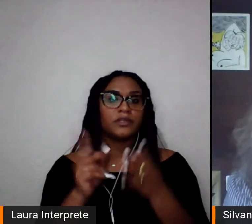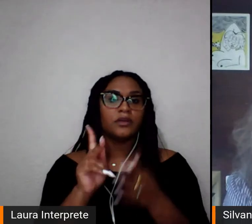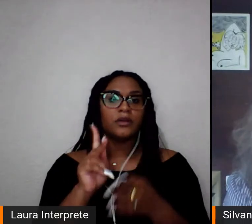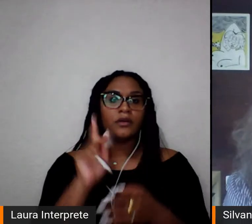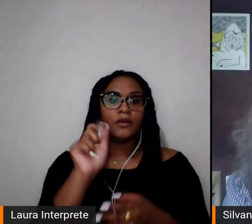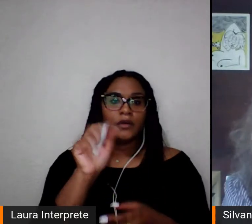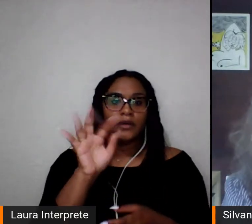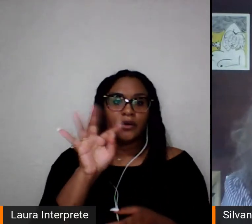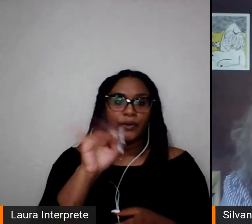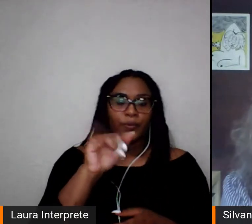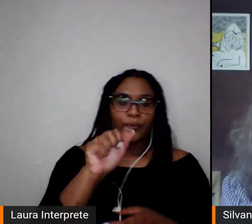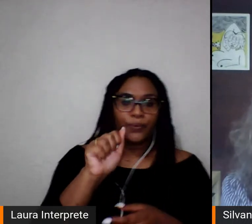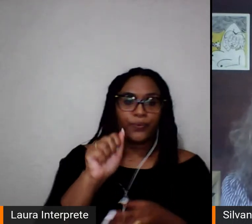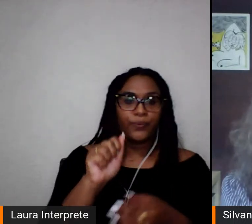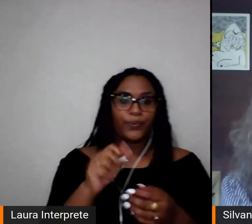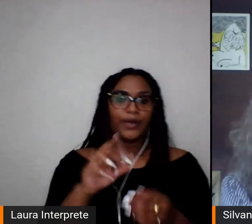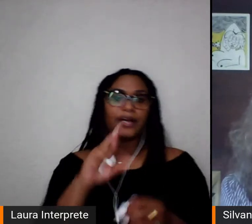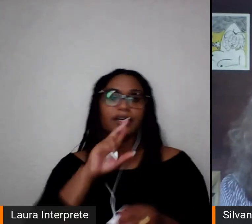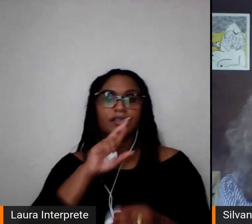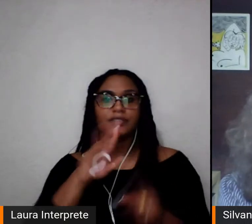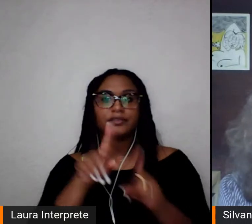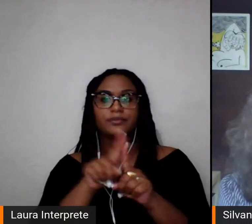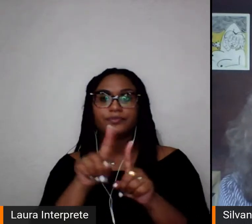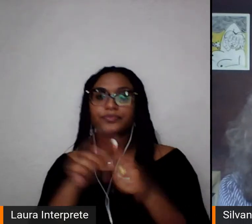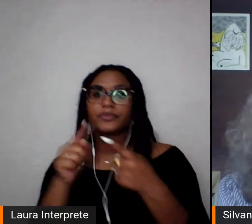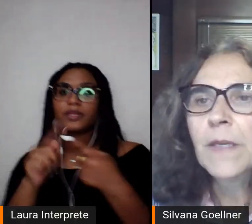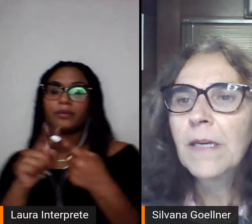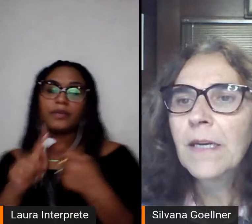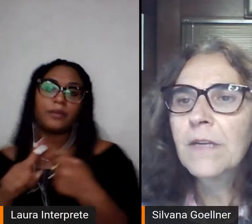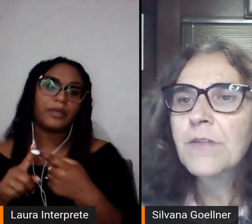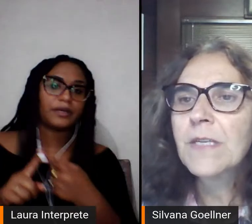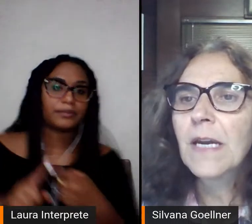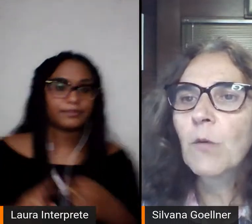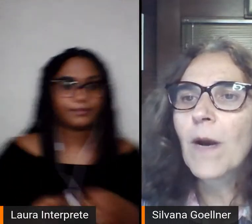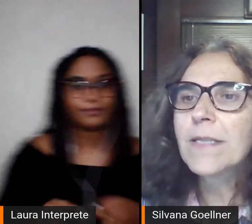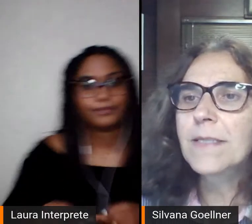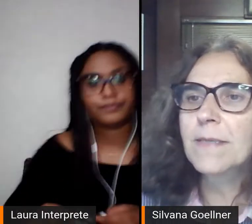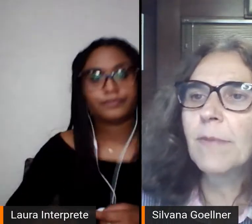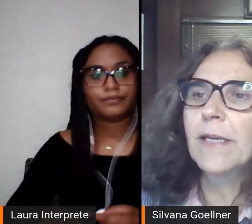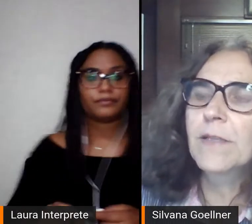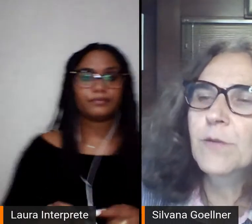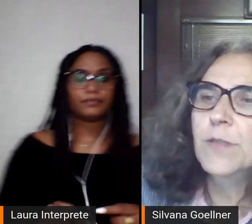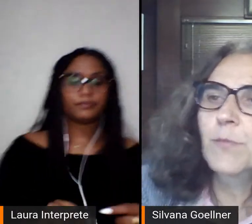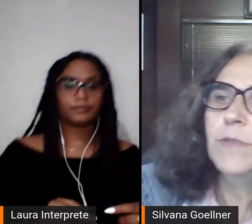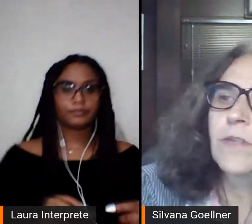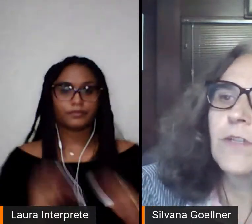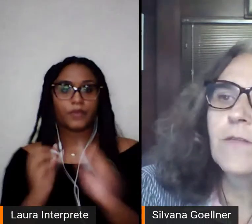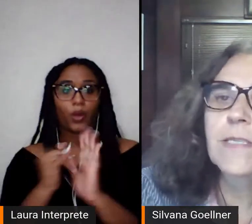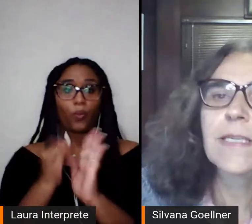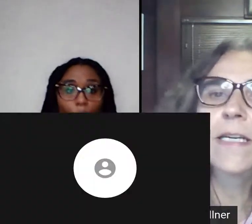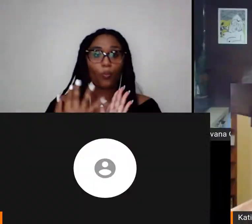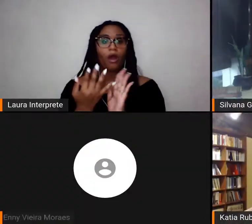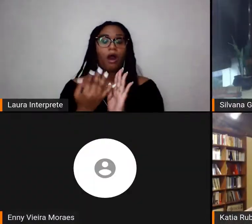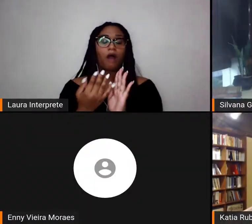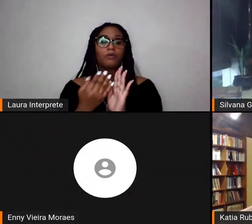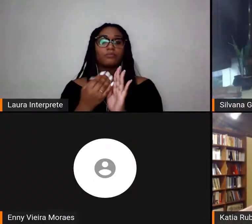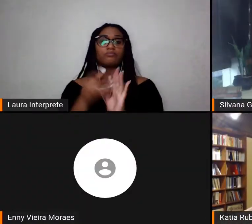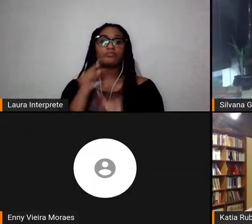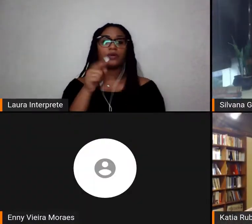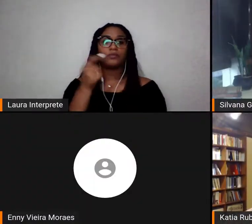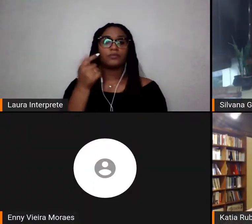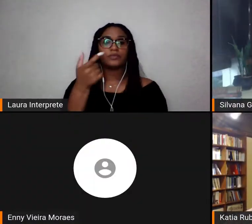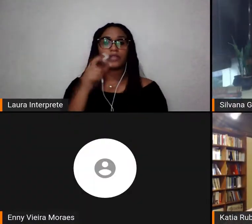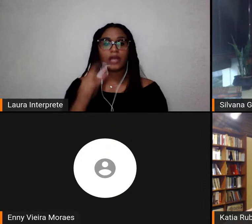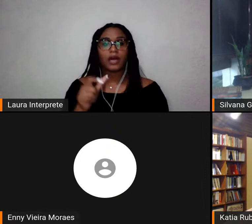agrego mais uma. A primeira pergunta dizia quais as implicações positivas e negativas da